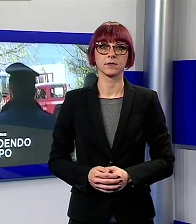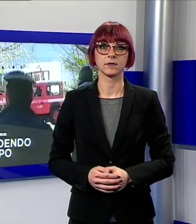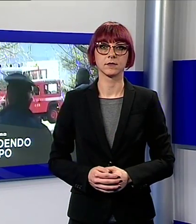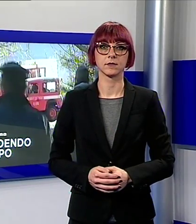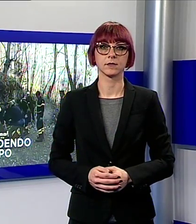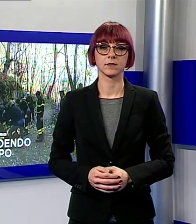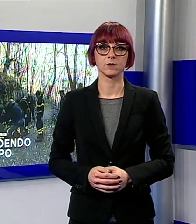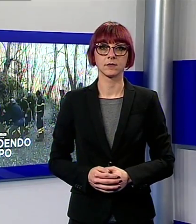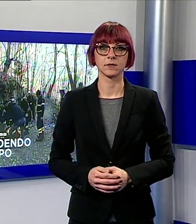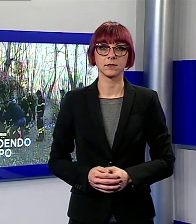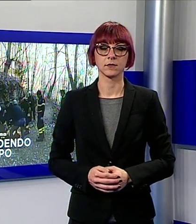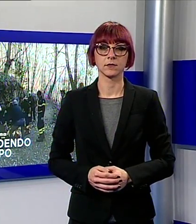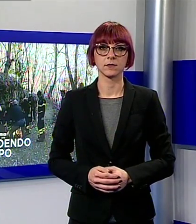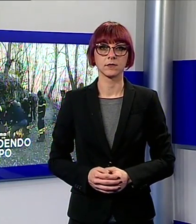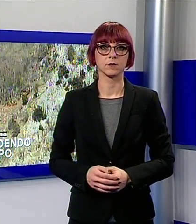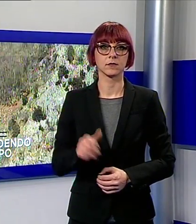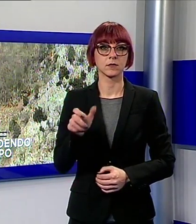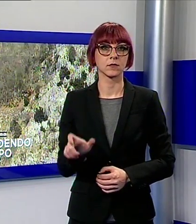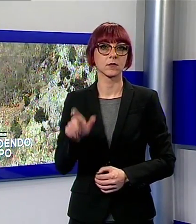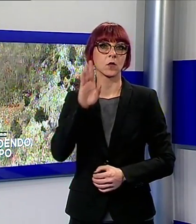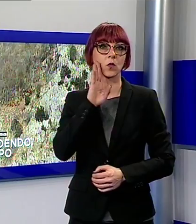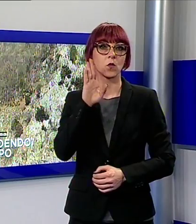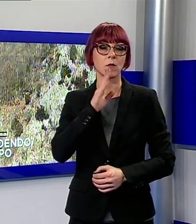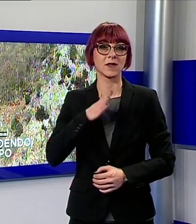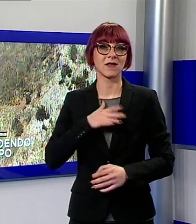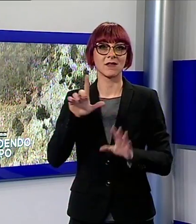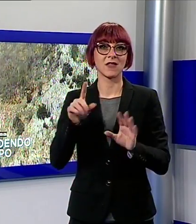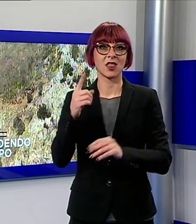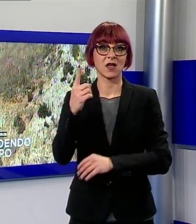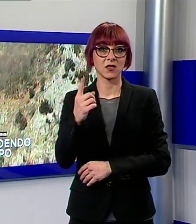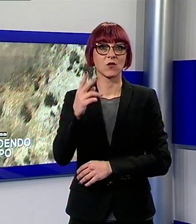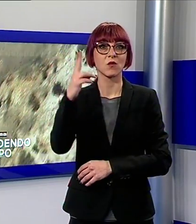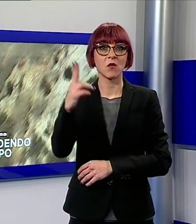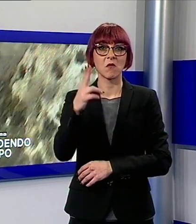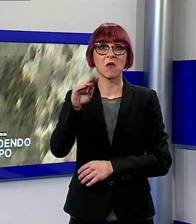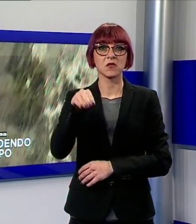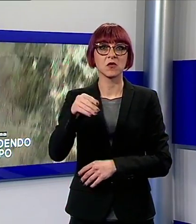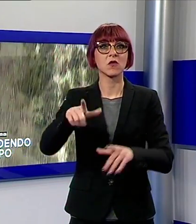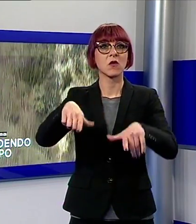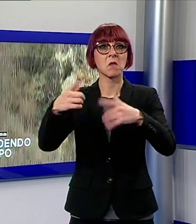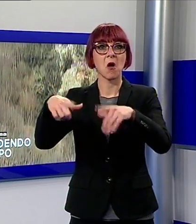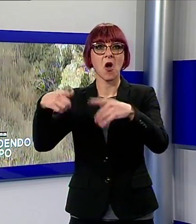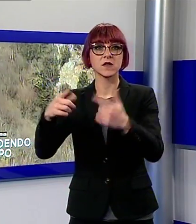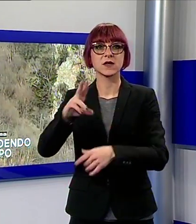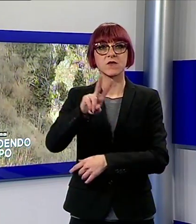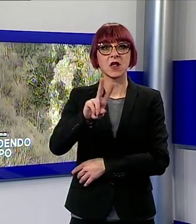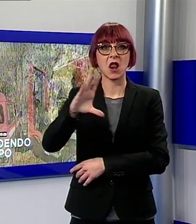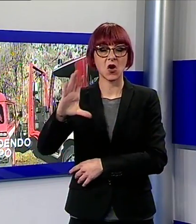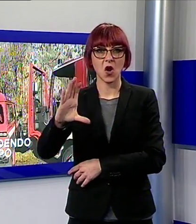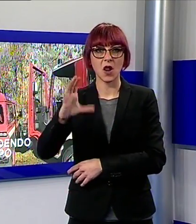Muore cadendo in un dirupo un uomo di 71 anni e morto nei boschi di Villa Colemandina precipitando per oltre 40 metri mentre